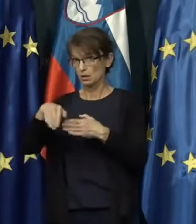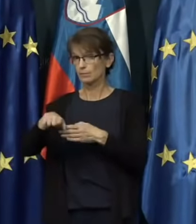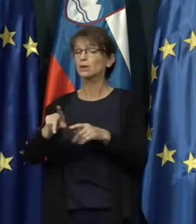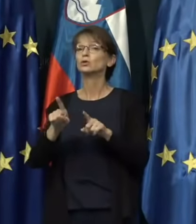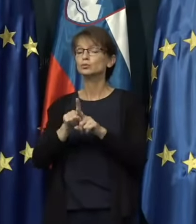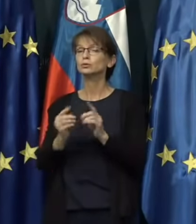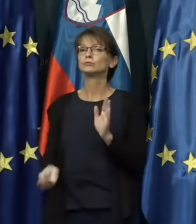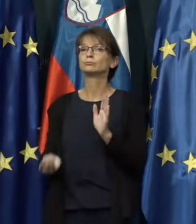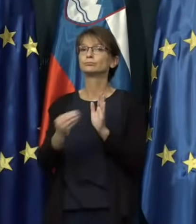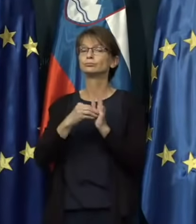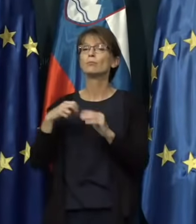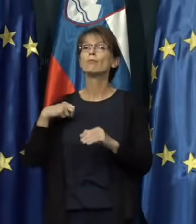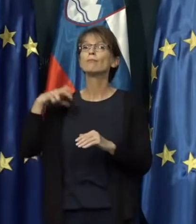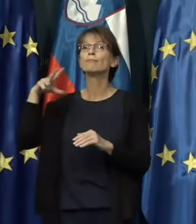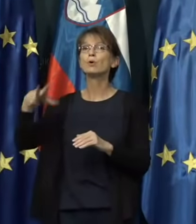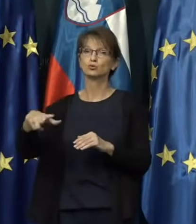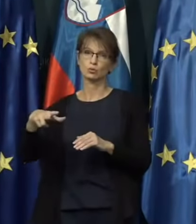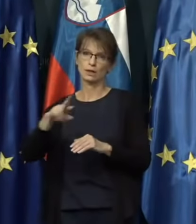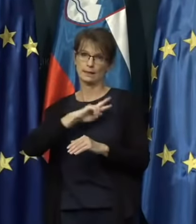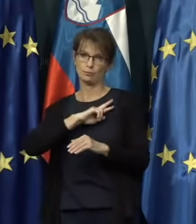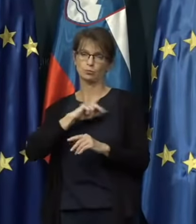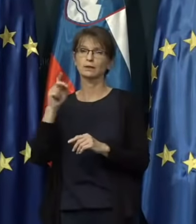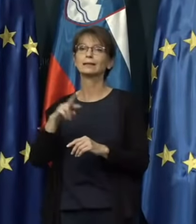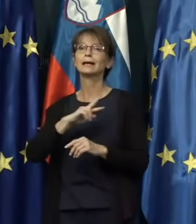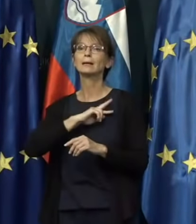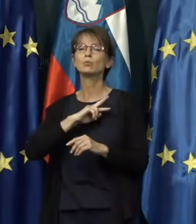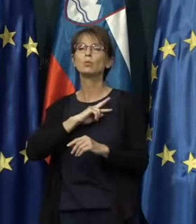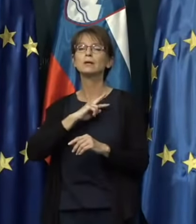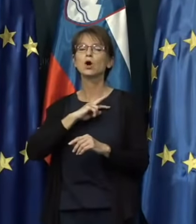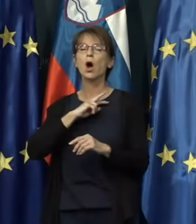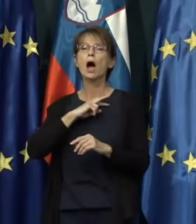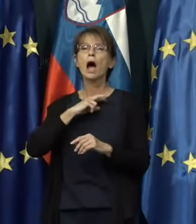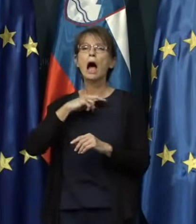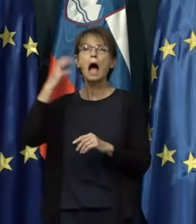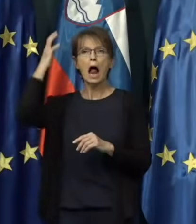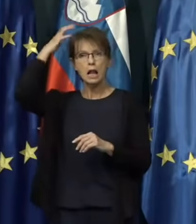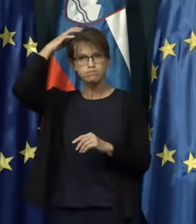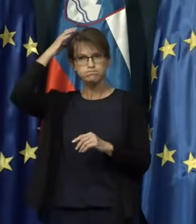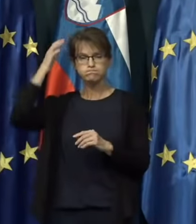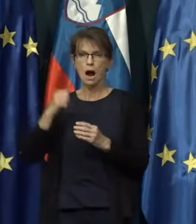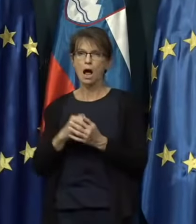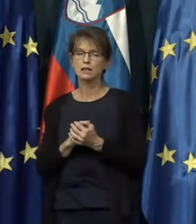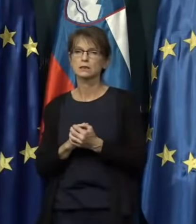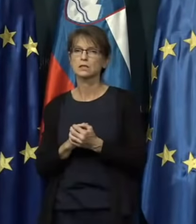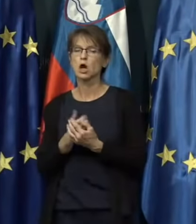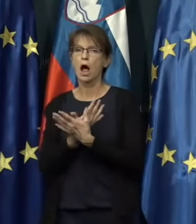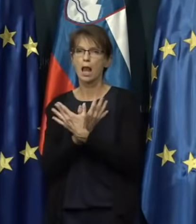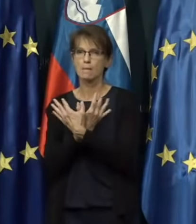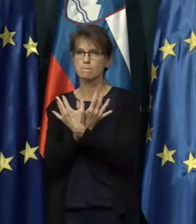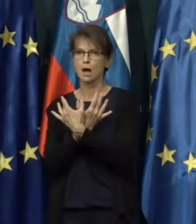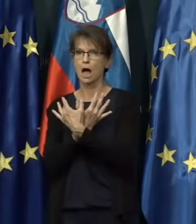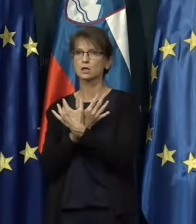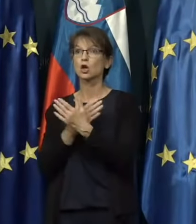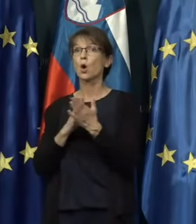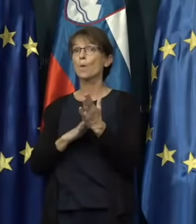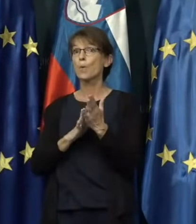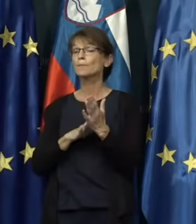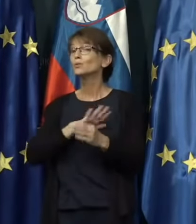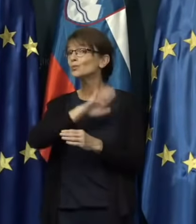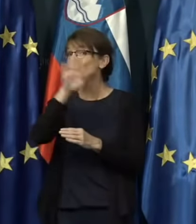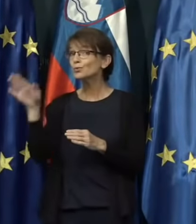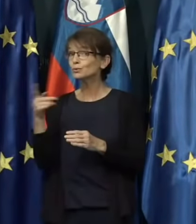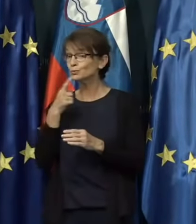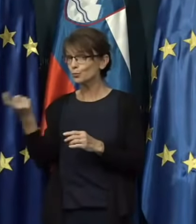Portugalsko republiko in Republiko Albanijo, kar pomeni, da morajo vsi, ki v Slovenijo